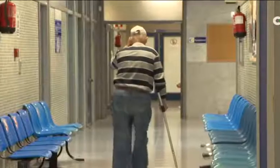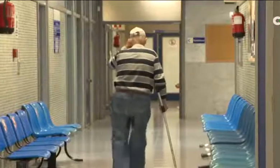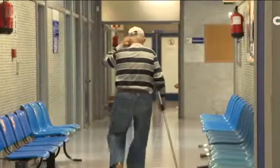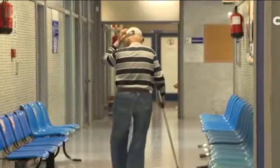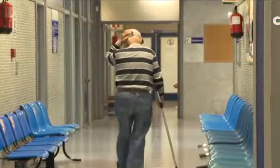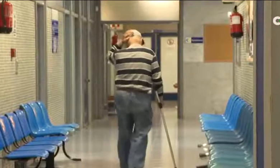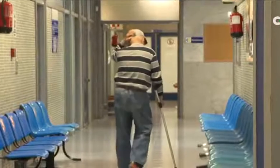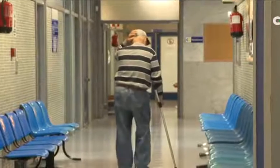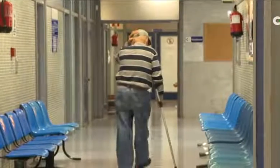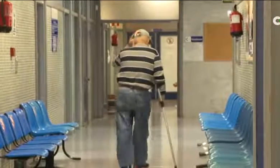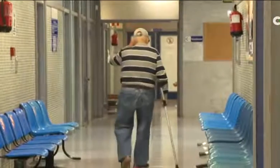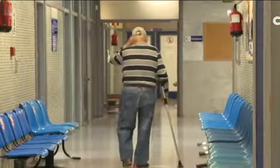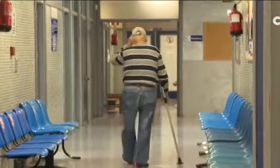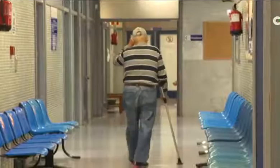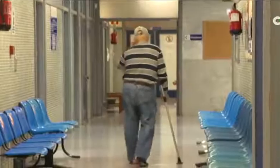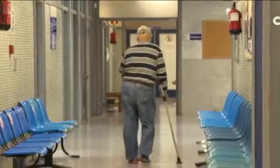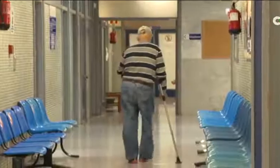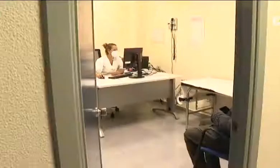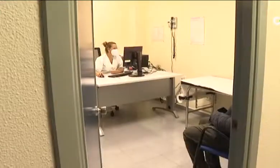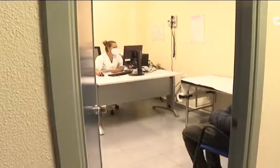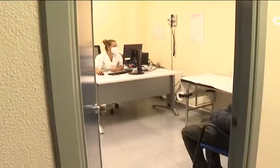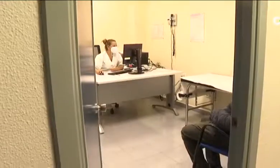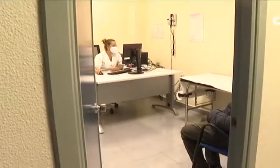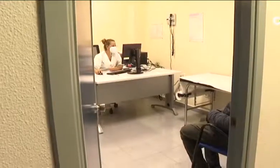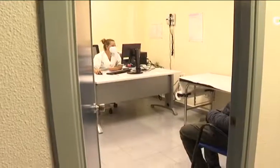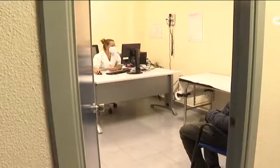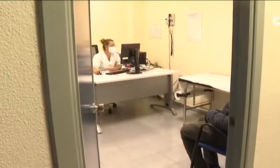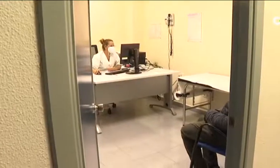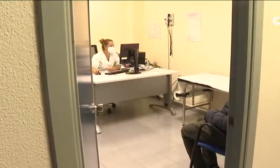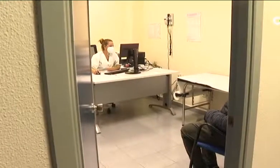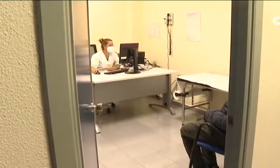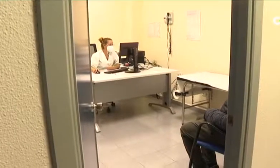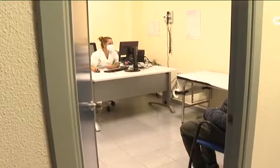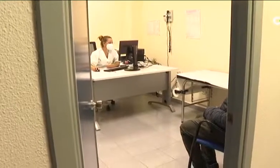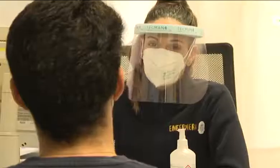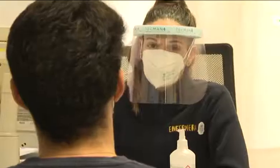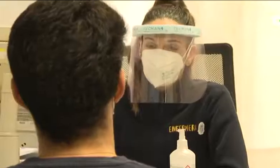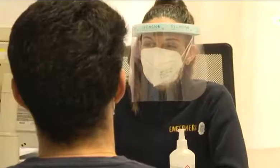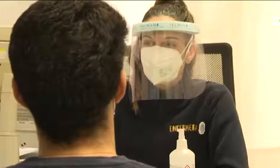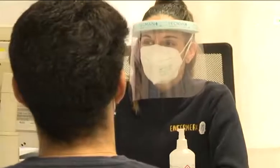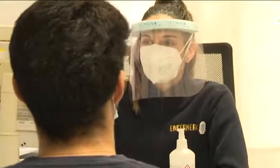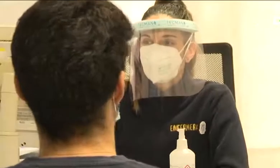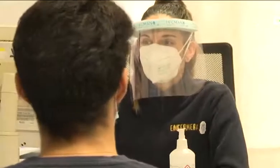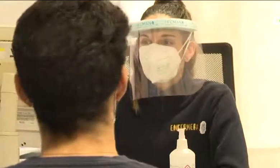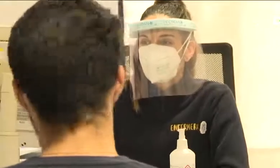Y además ha empeorado con la pandemia debido a las citas telefónicas y el uso de mascarillas que impide la lectura labiofacial.